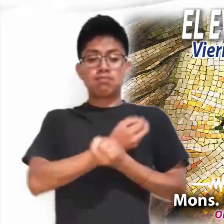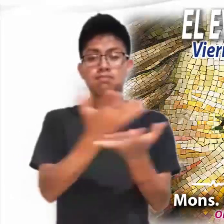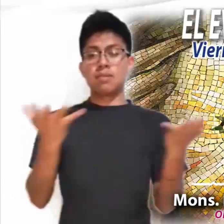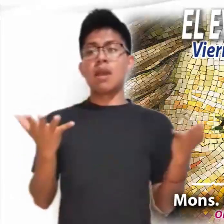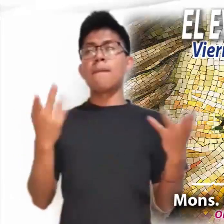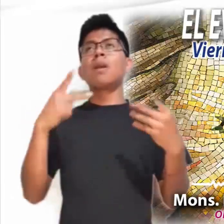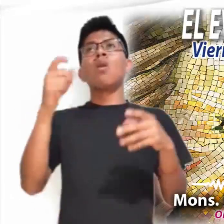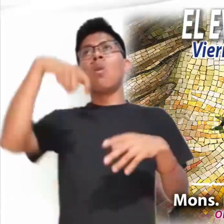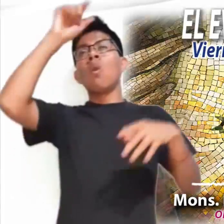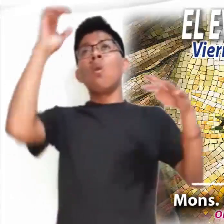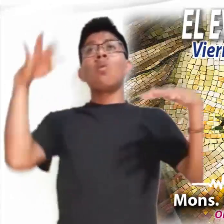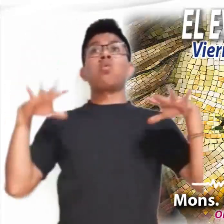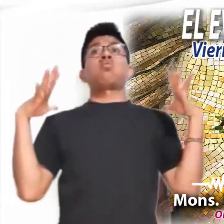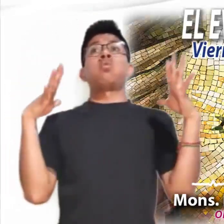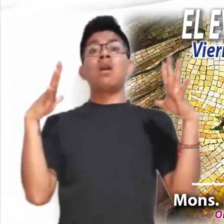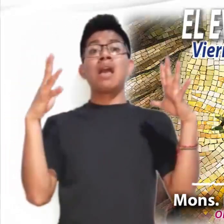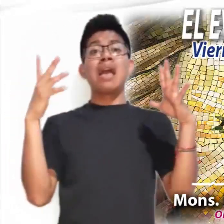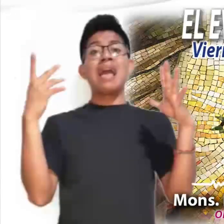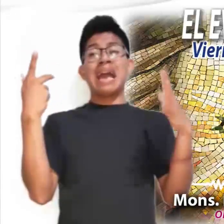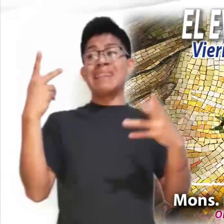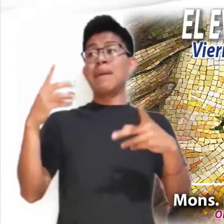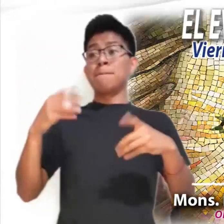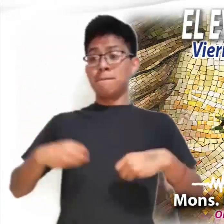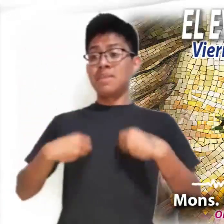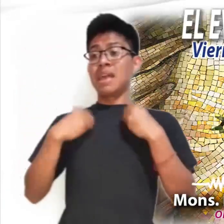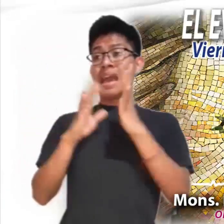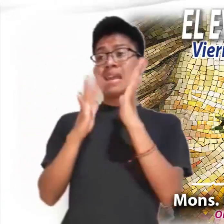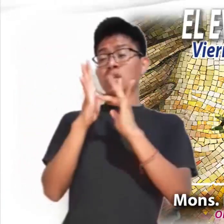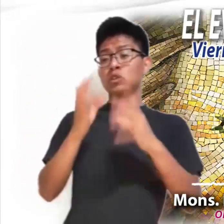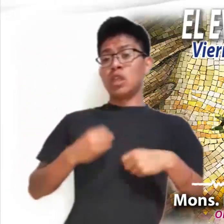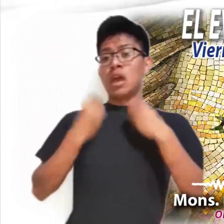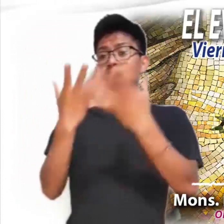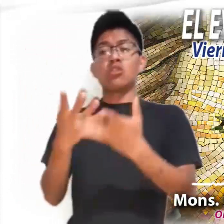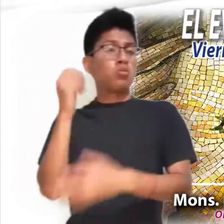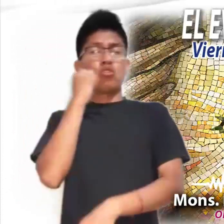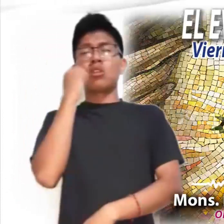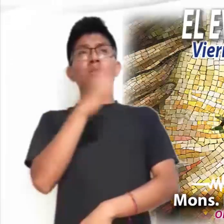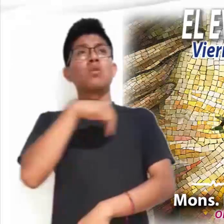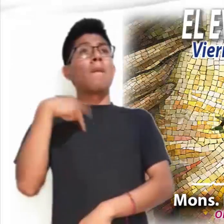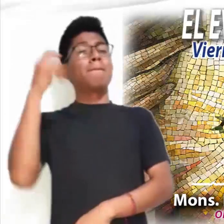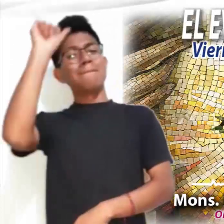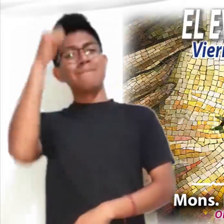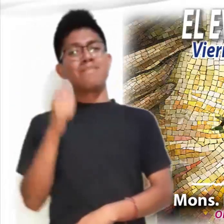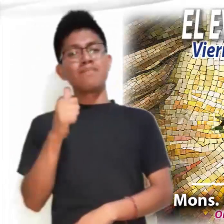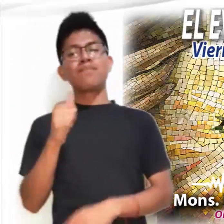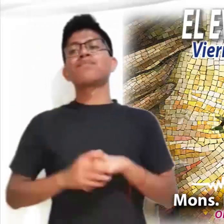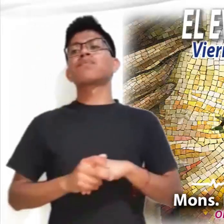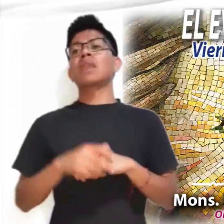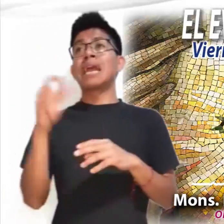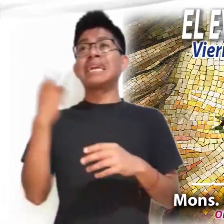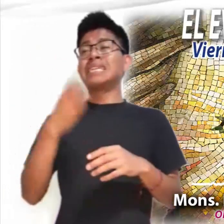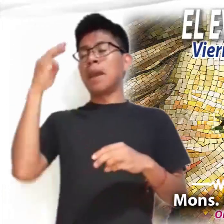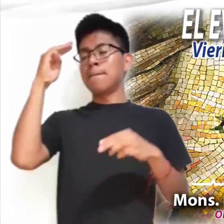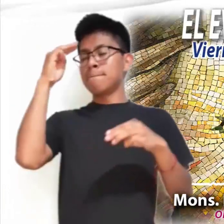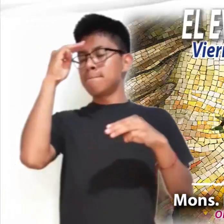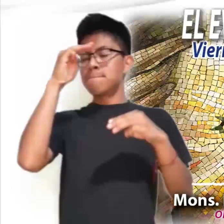que Cristo da la vida por nosotros cuando aún éramos pecadores. Este es el gran misterio de este día, el